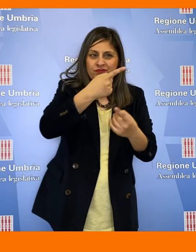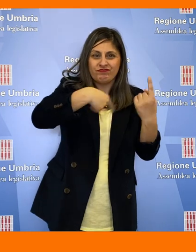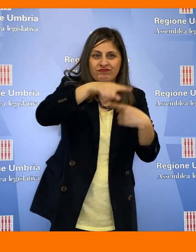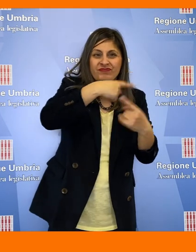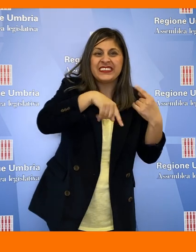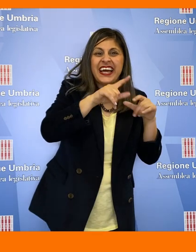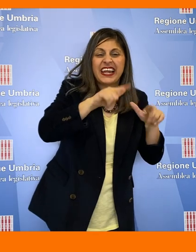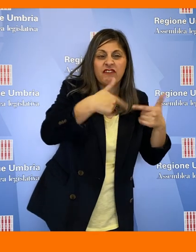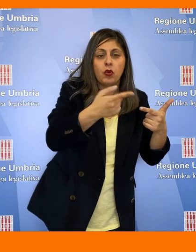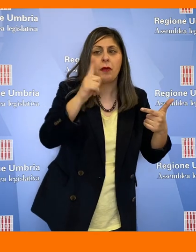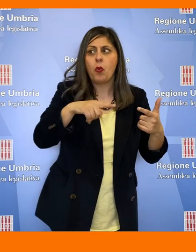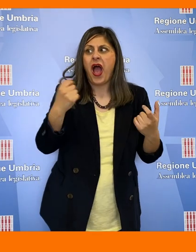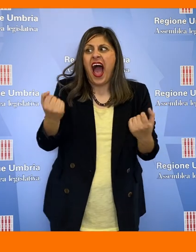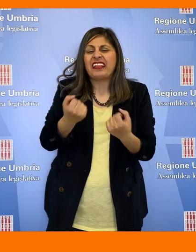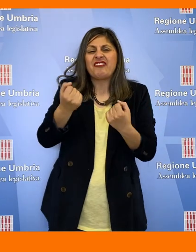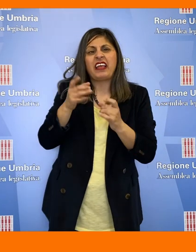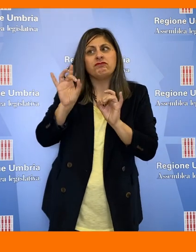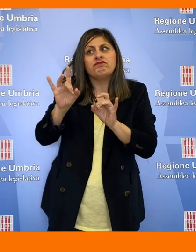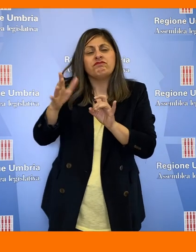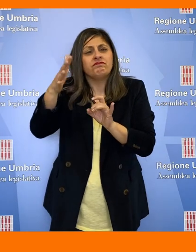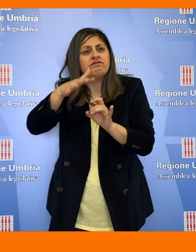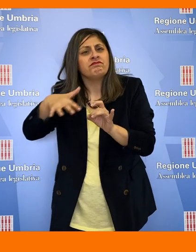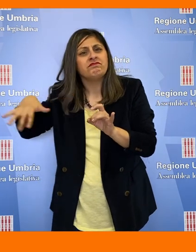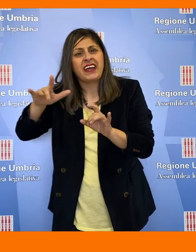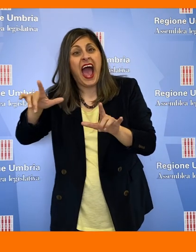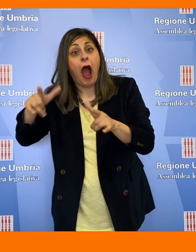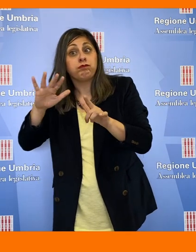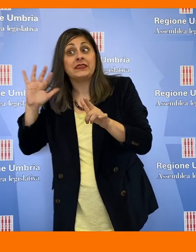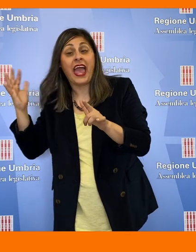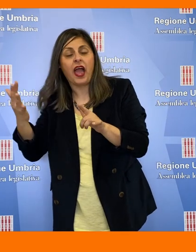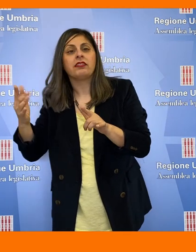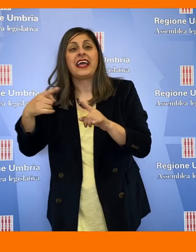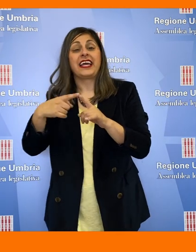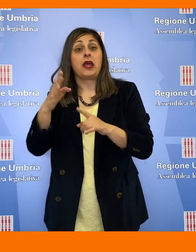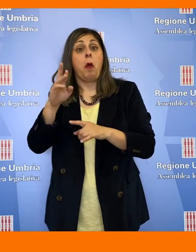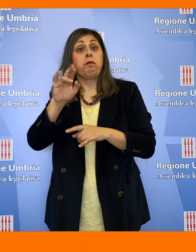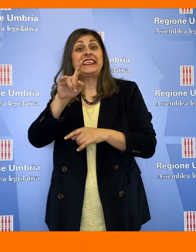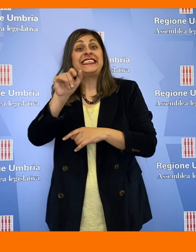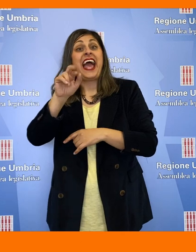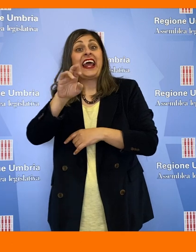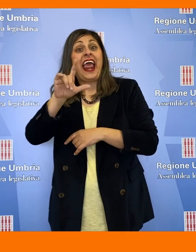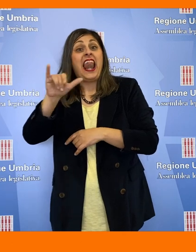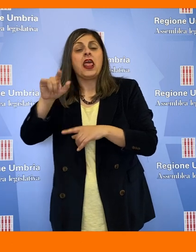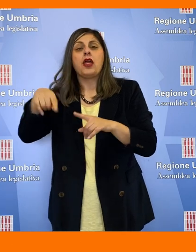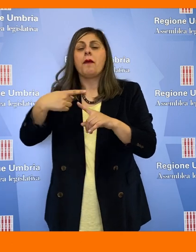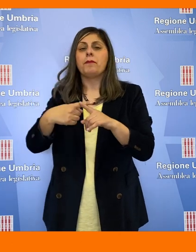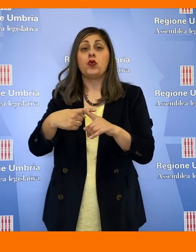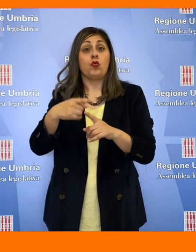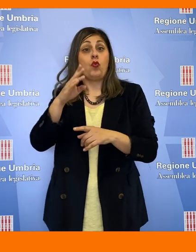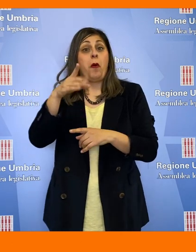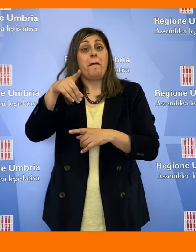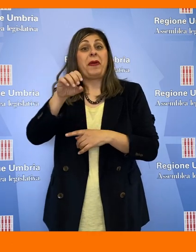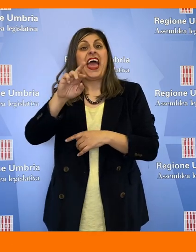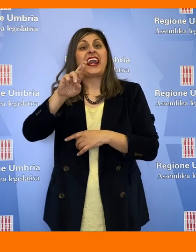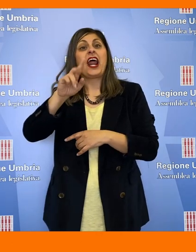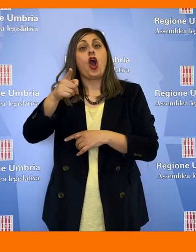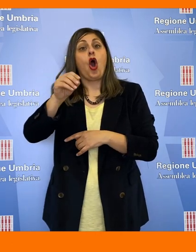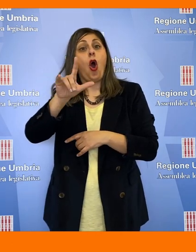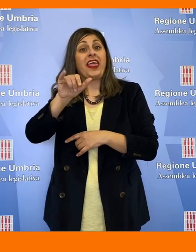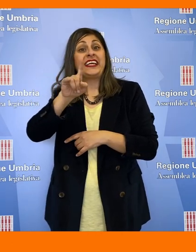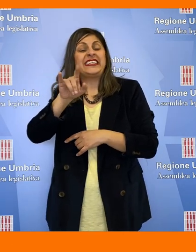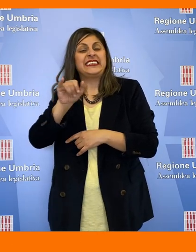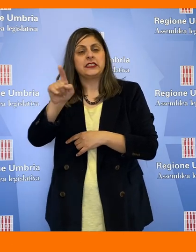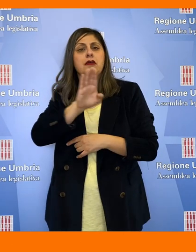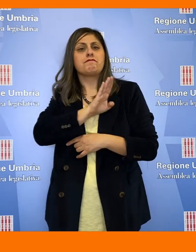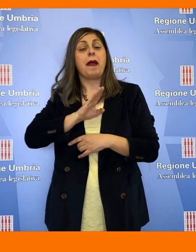illeciti ambientali a esse correlate, senatore Luca Brizziarelli e il professore Antonio Pergolizzi, membro dell'osservatorio regionale